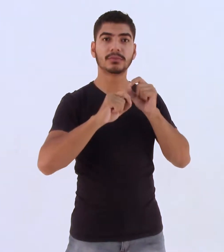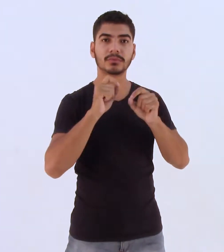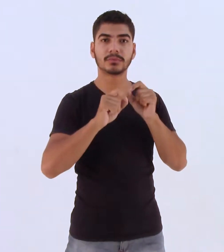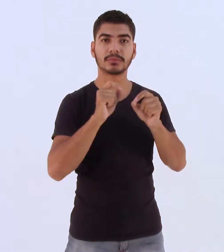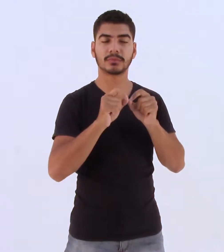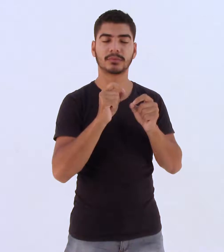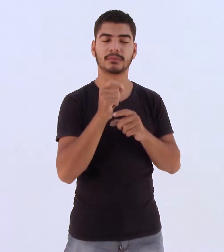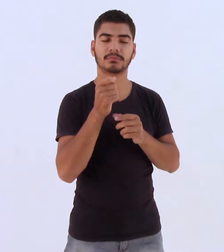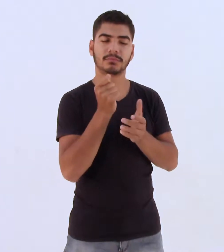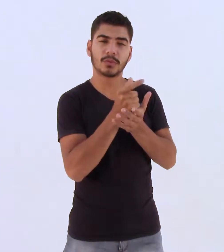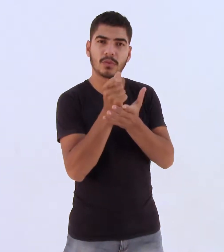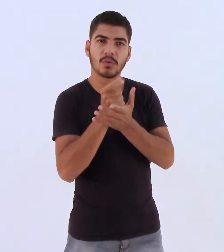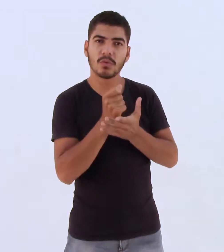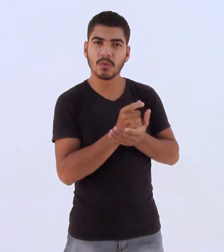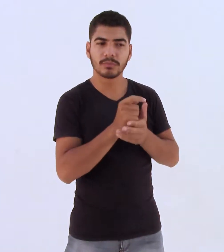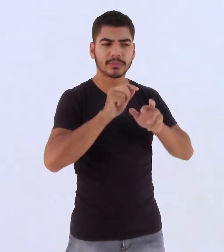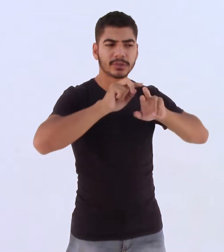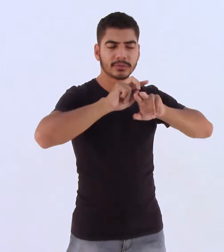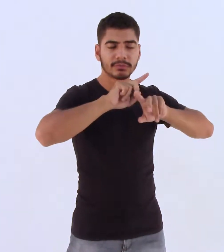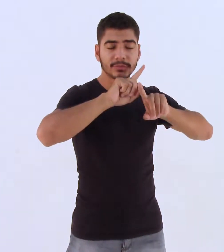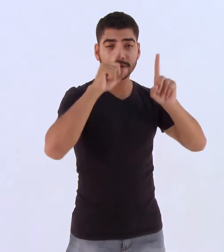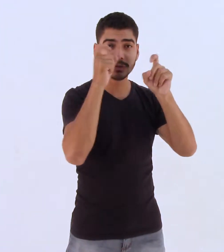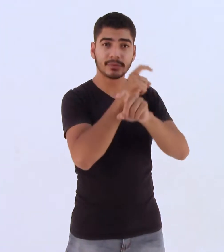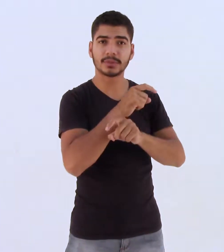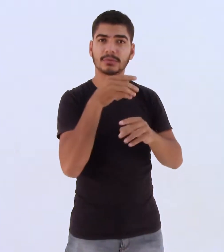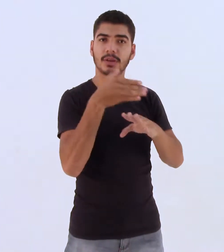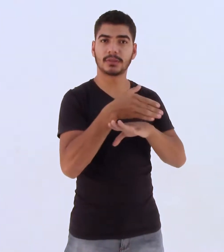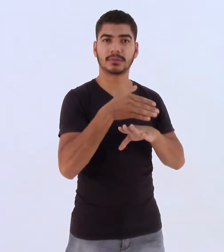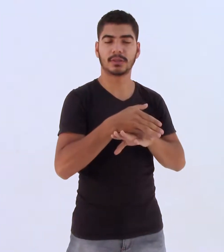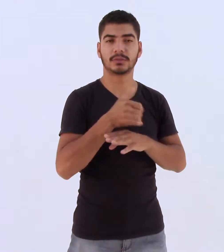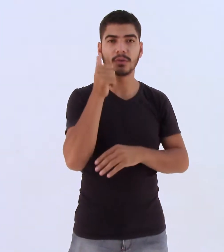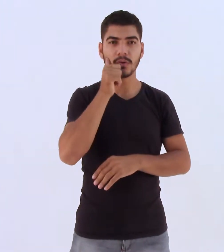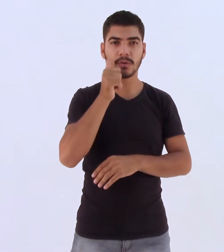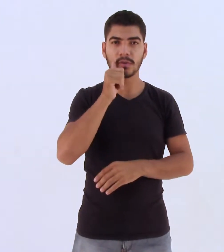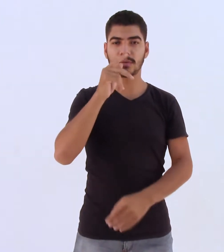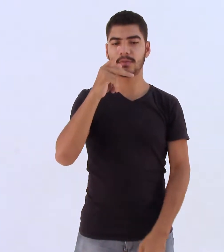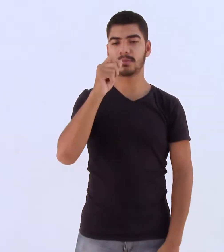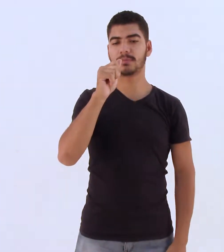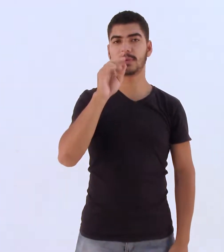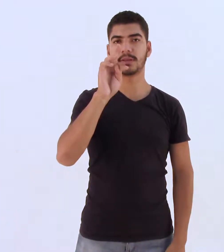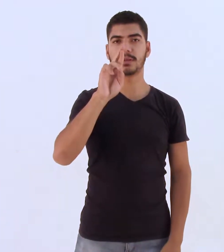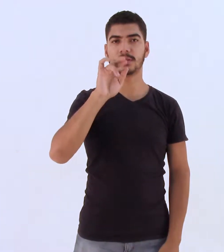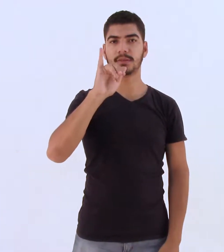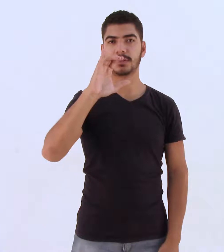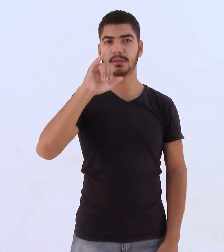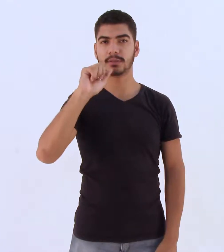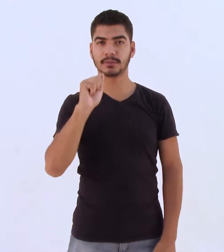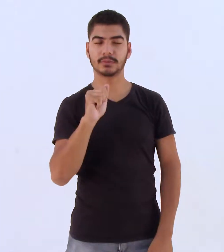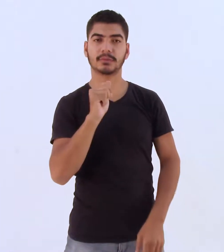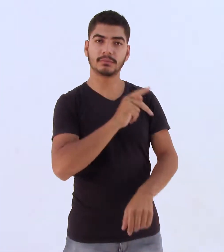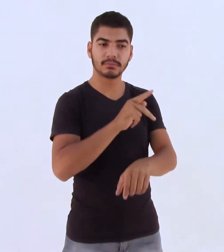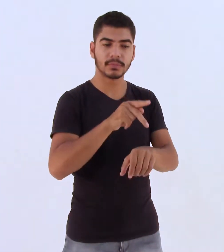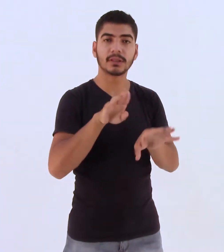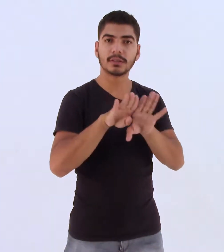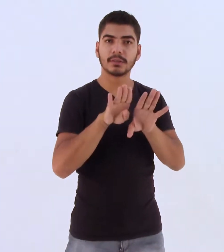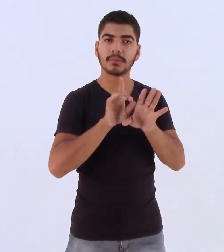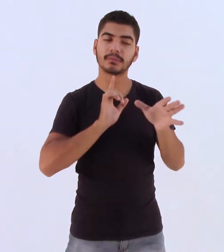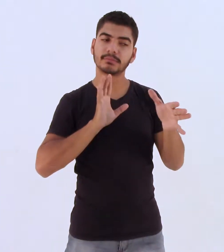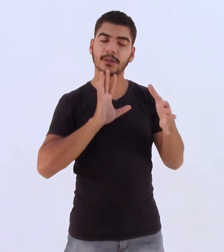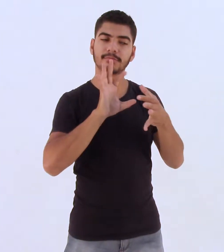preços altos e difícil acesso. A pedagoga Patrícia Valadão também tem o hobby vinculado à nostalgia. Quando